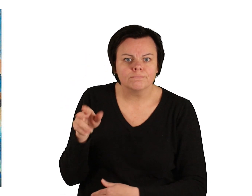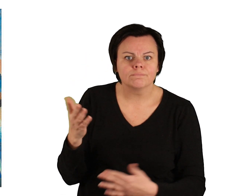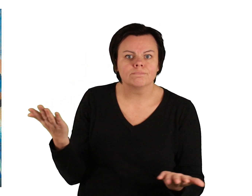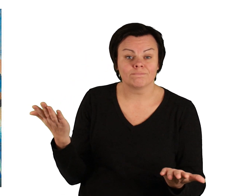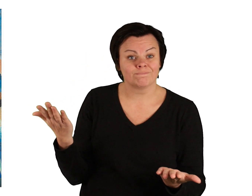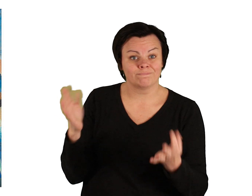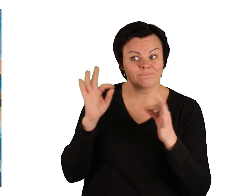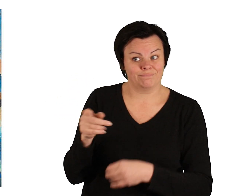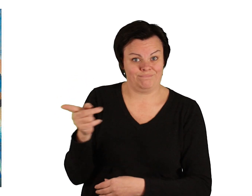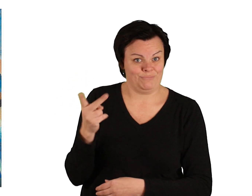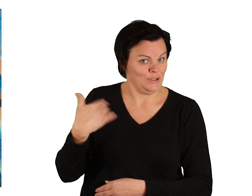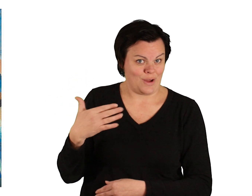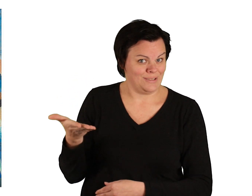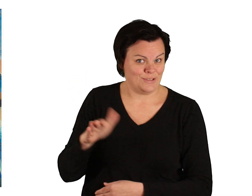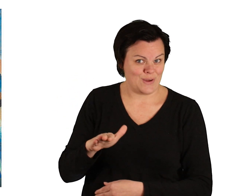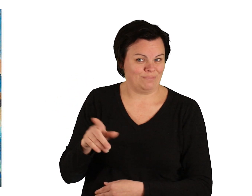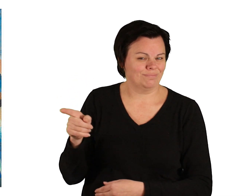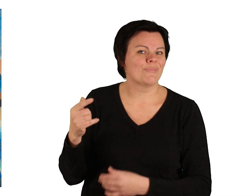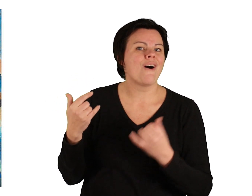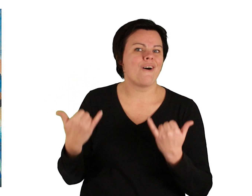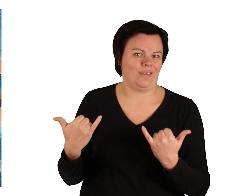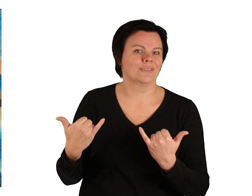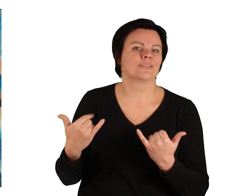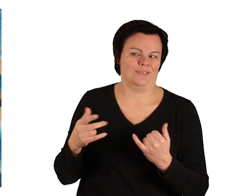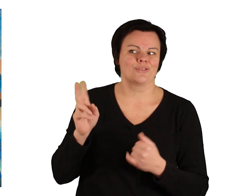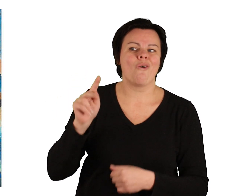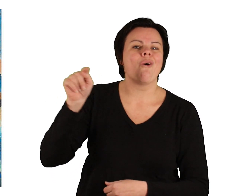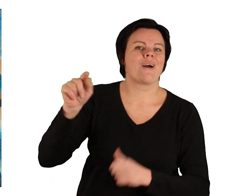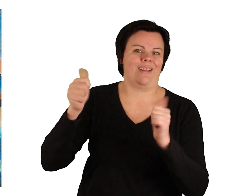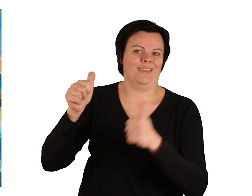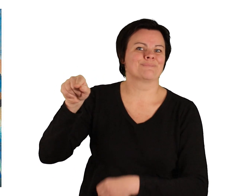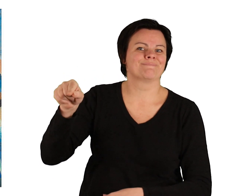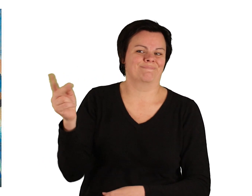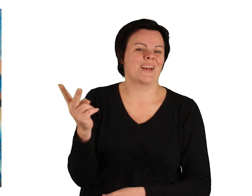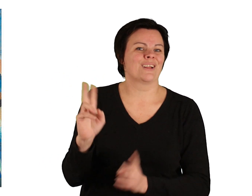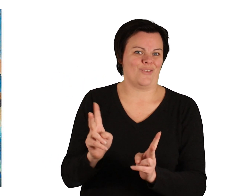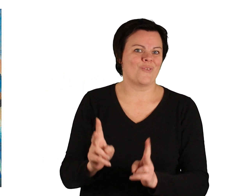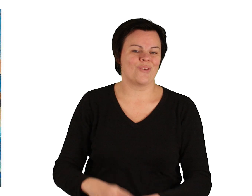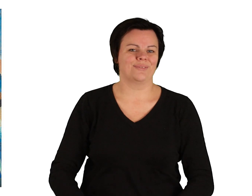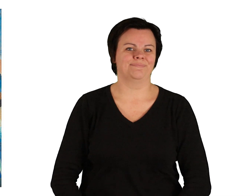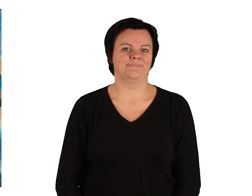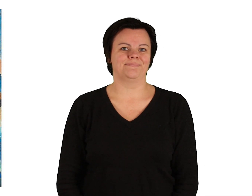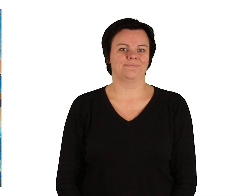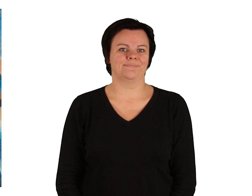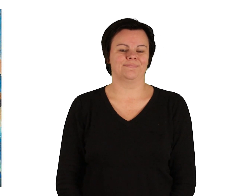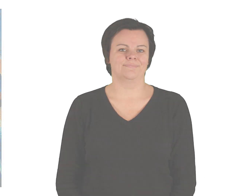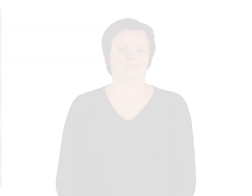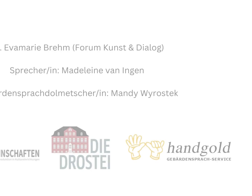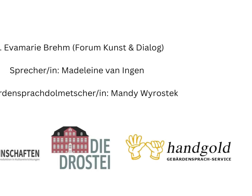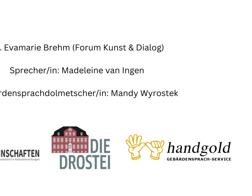gestorben sind, dann leben die beiden heute noch dort. Und dann sehen wir